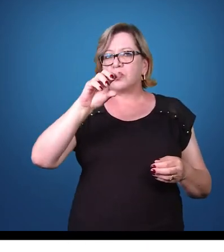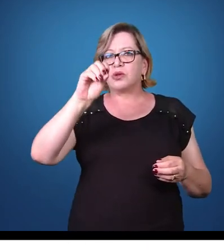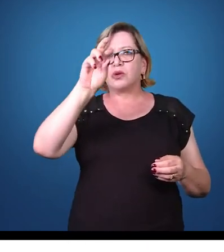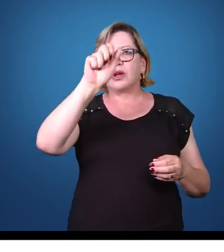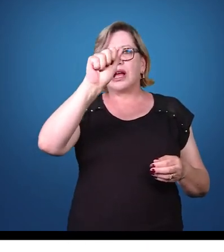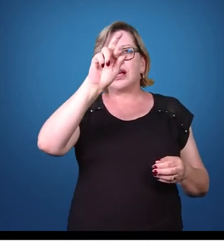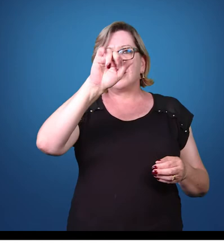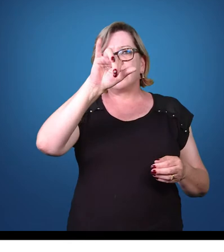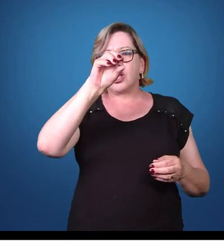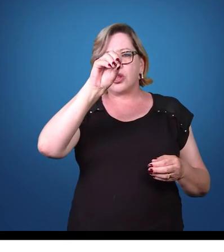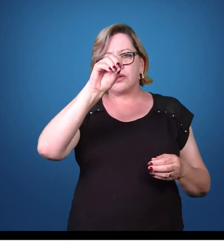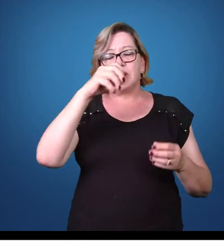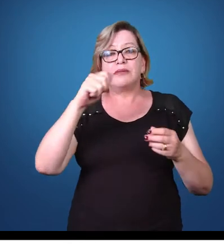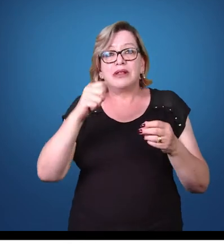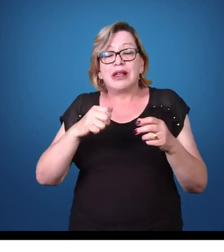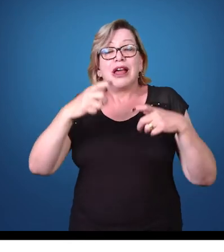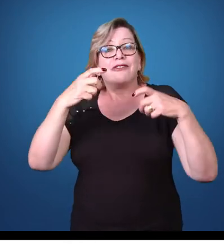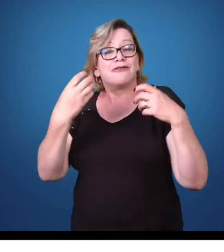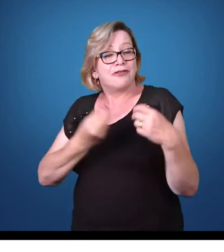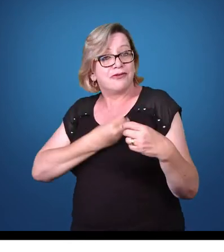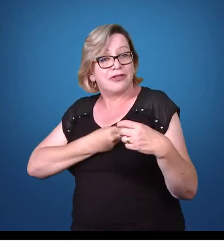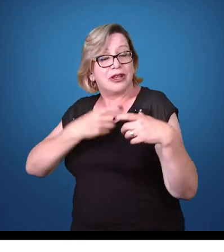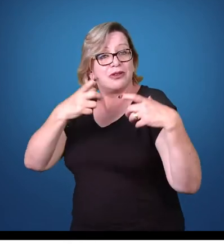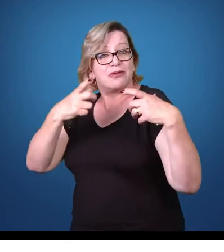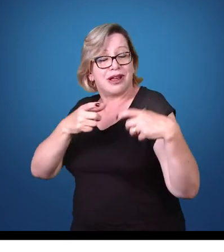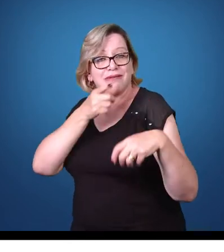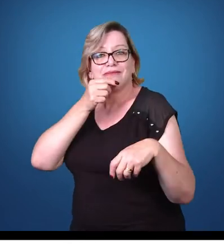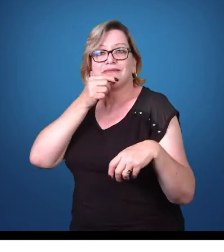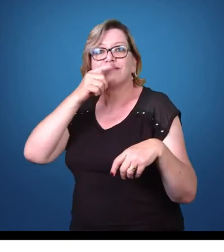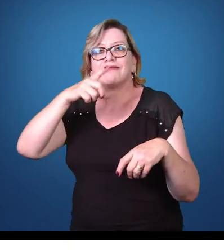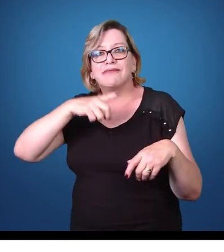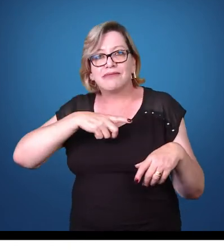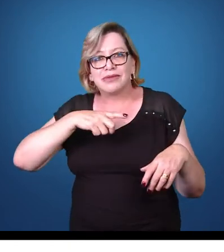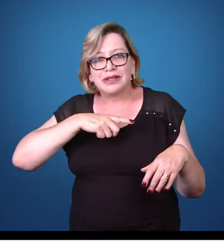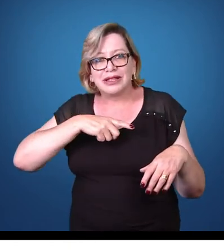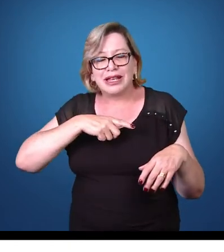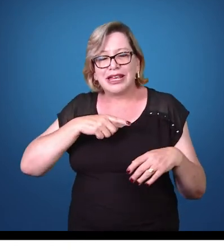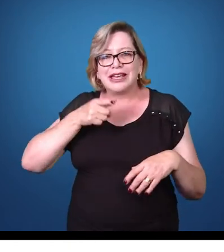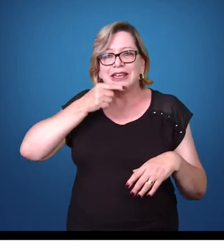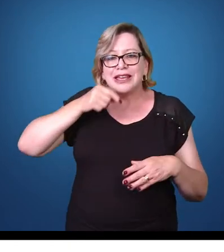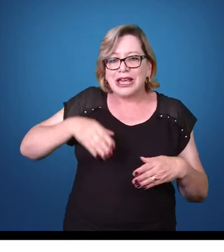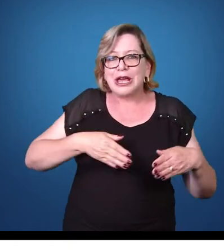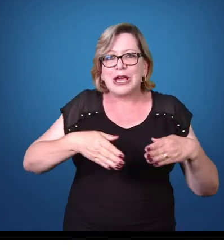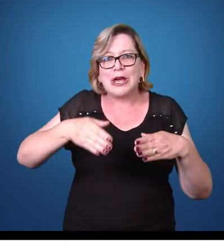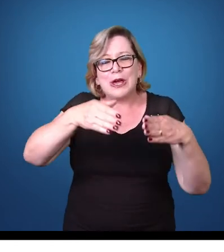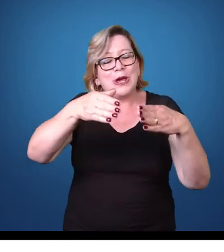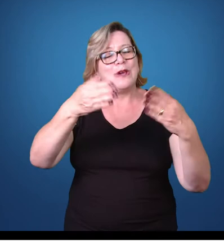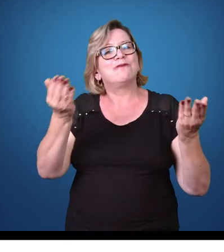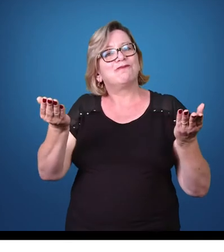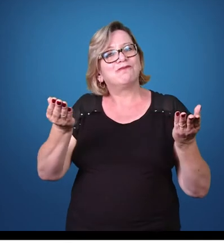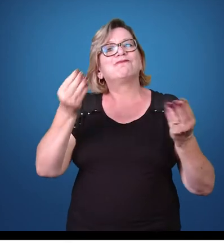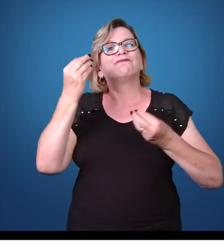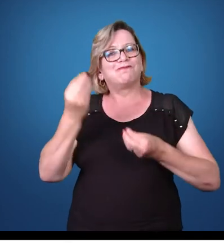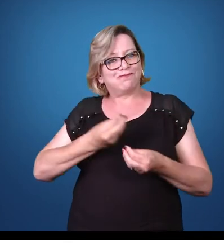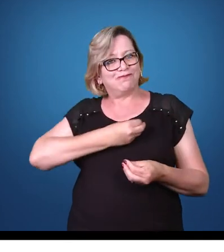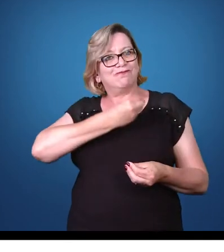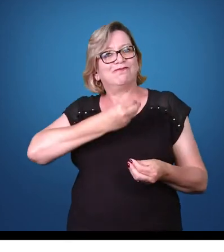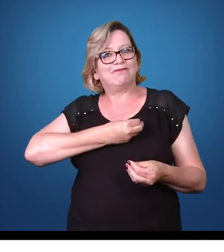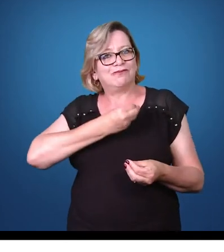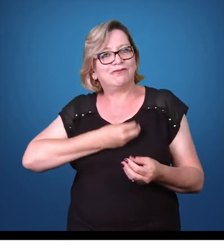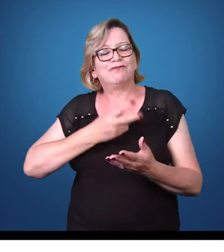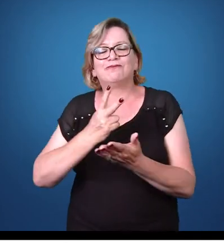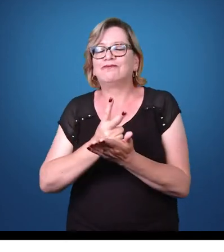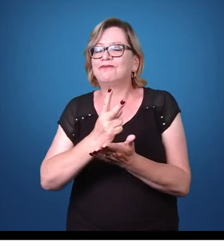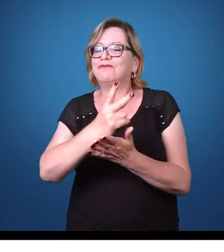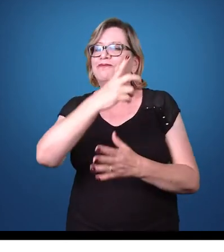ambientes úmidos, ambientes que tenham água. Então solos encharcados, rios, lagos, esses parasitas vão